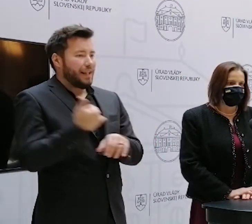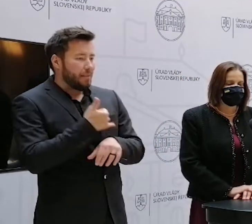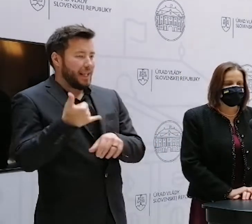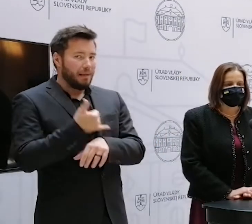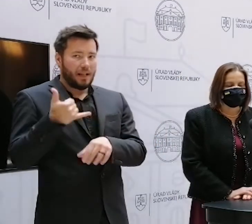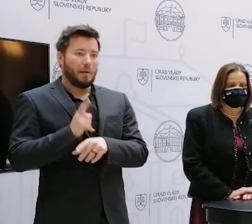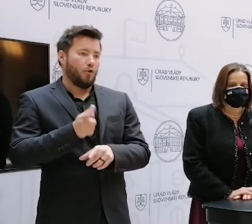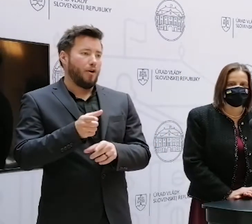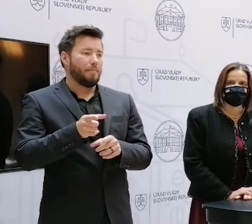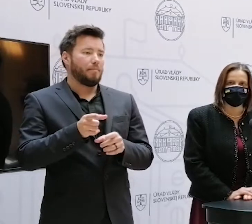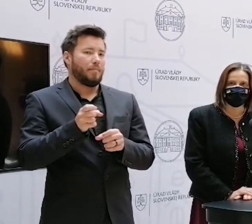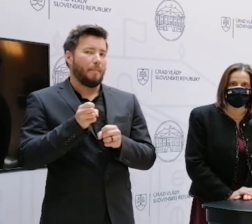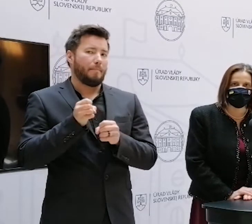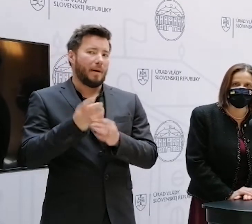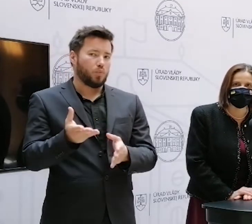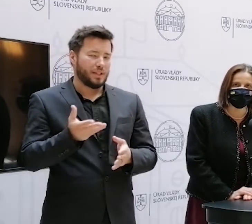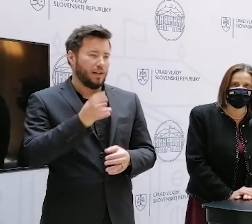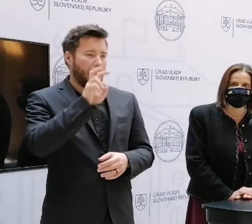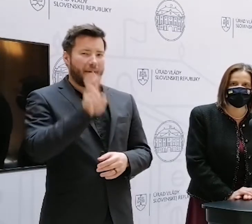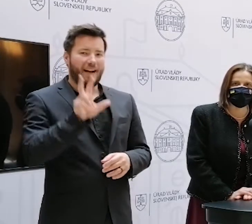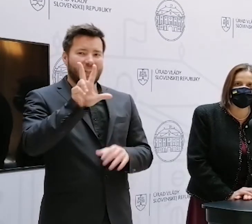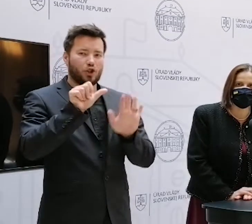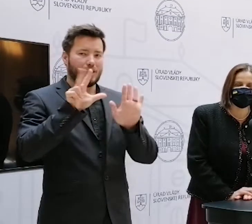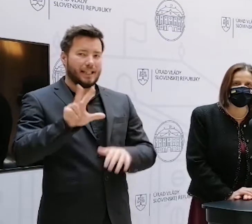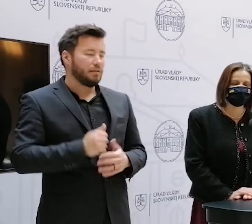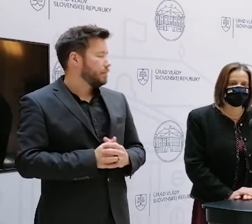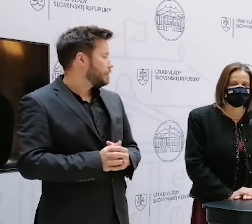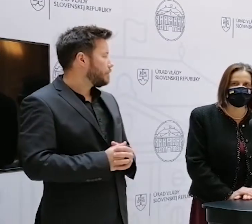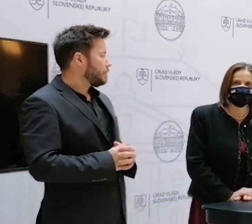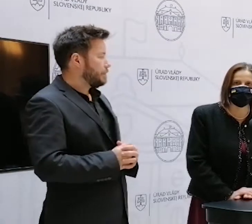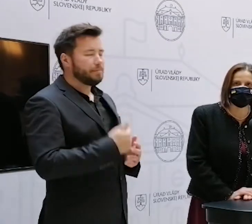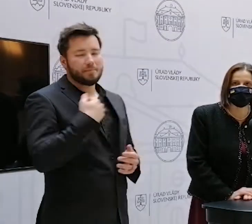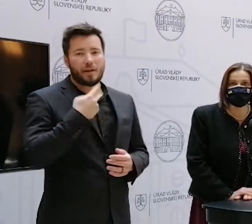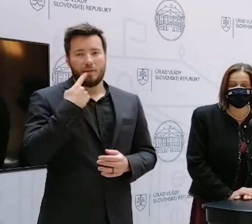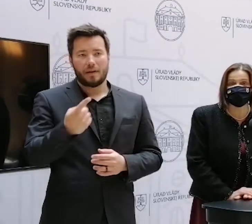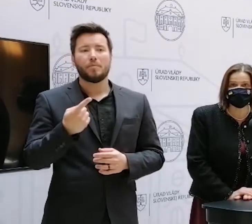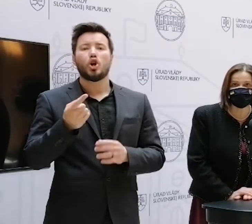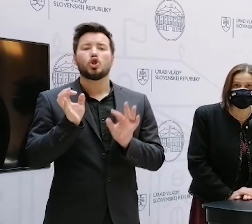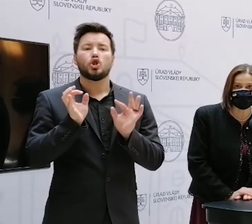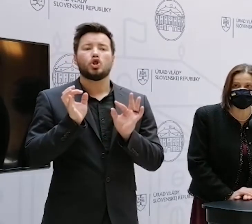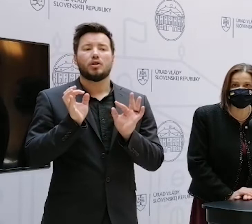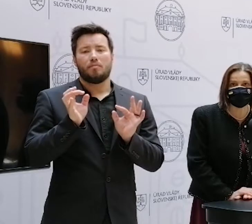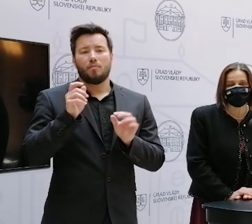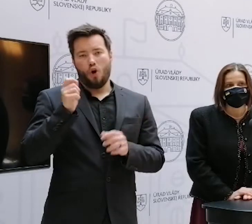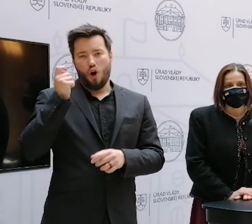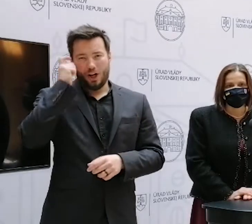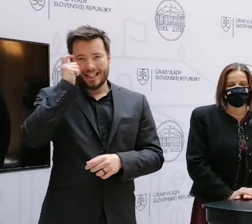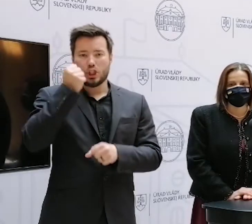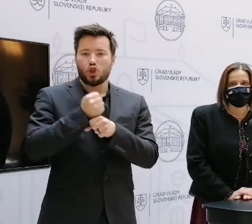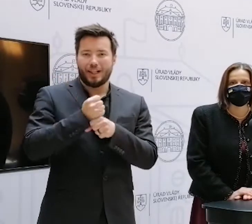Ja mám dôveru v organičine v trestnom konaní, aj v prokuratúru, osobitne špeciálnu prokuratúru a napokon súdy. Takže